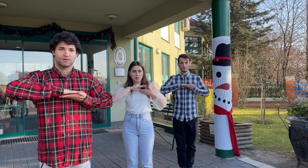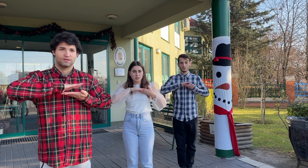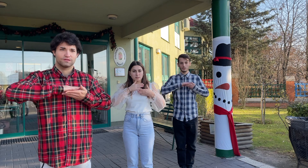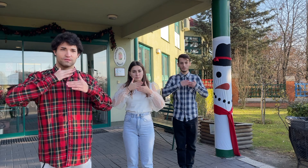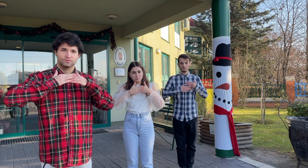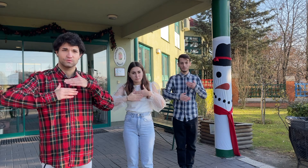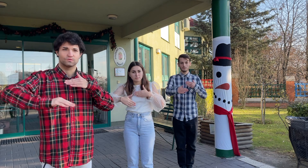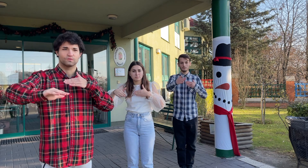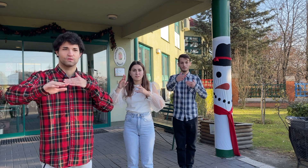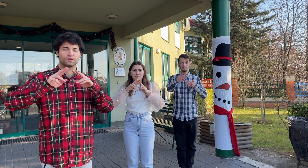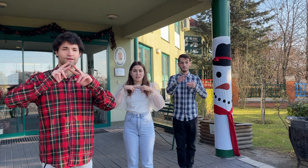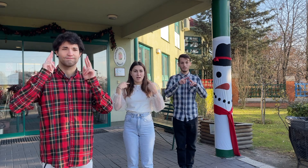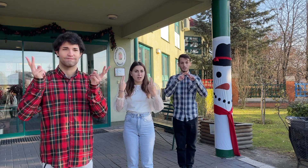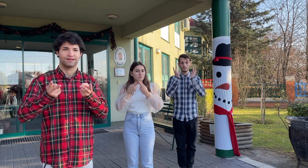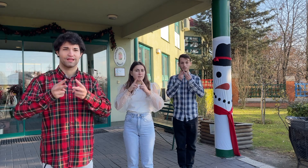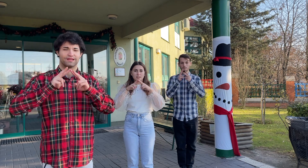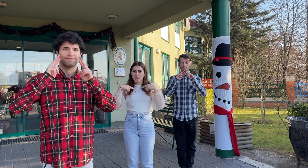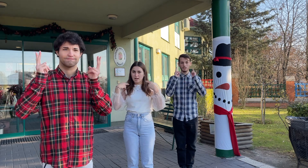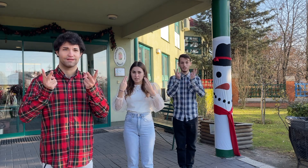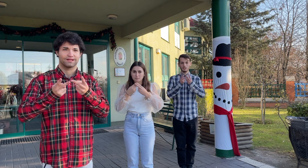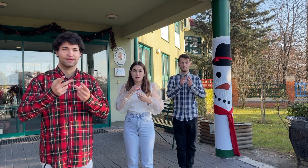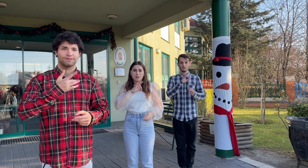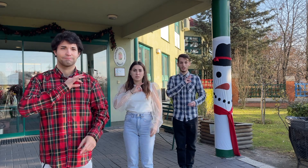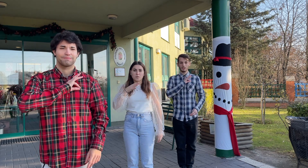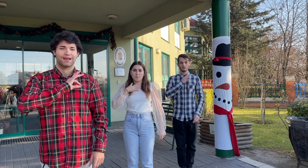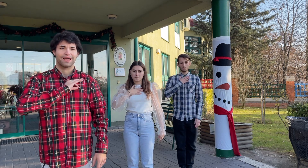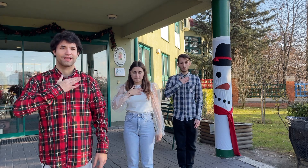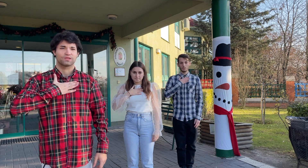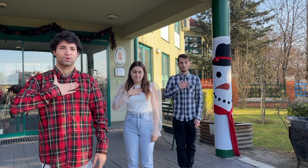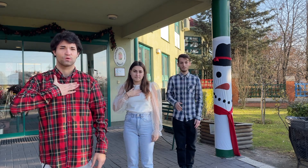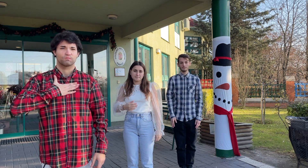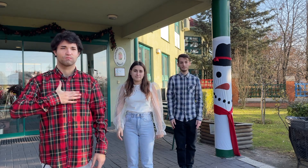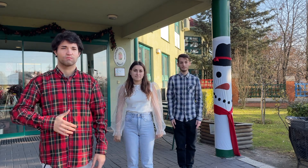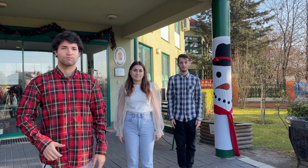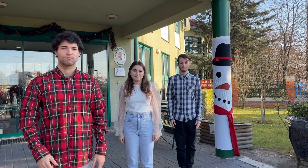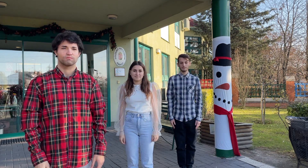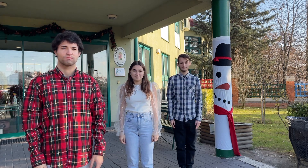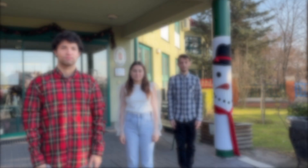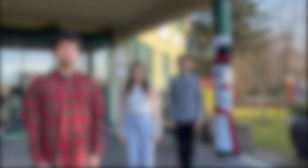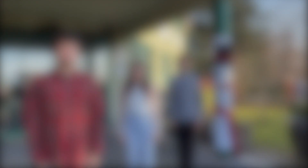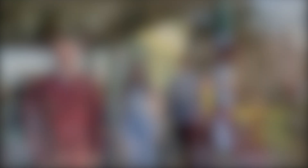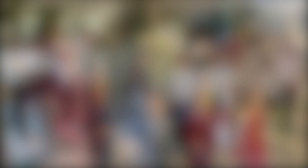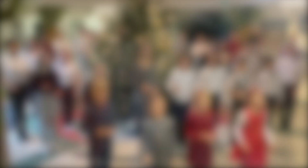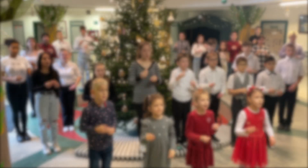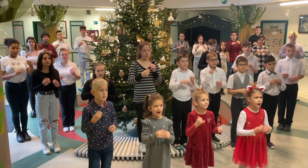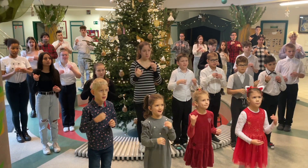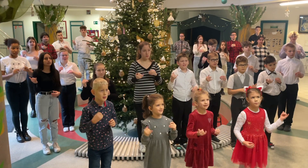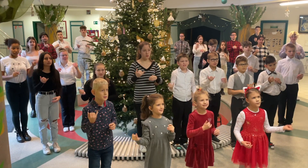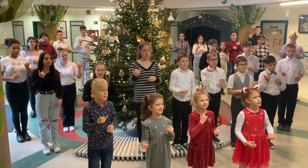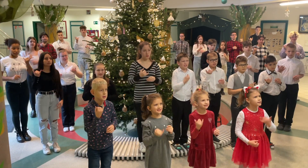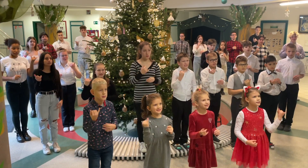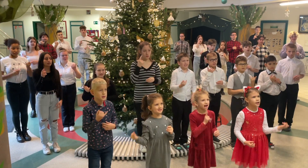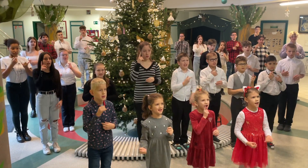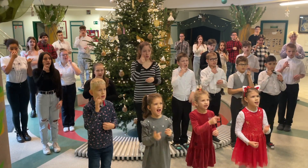míg világ a világ, barátom. Mert mindig lesz egy